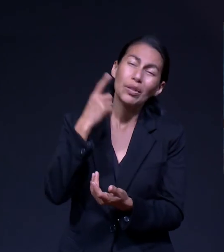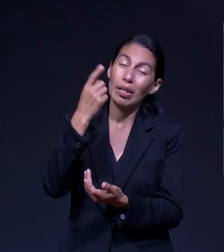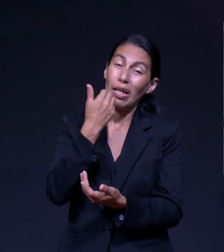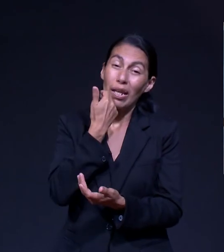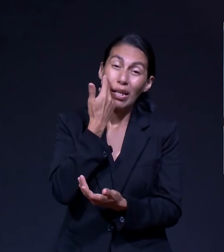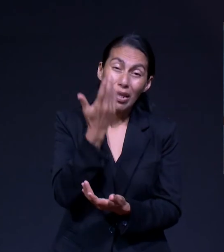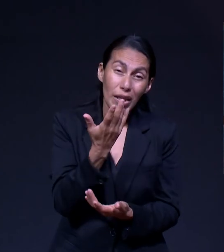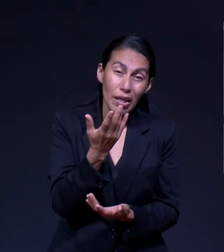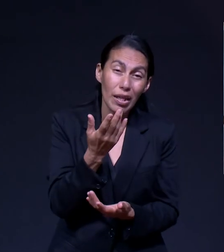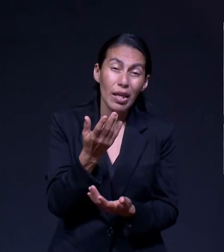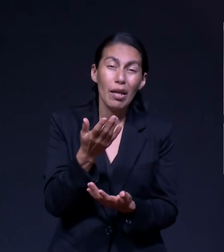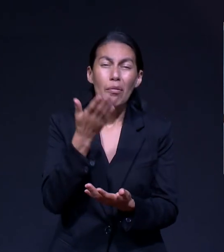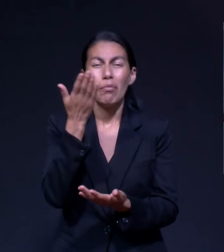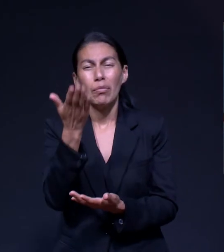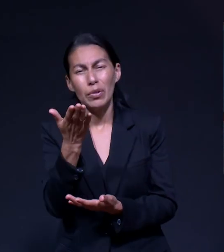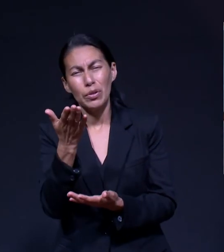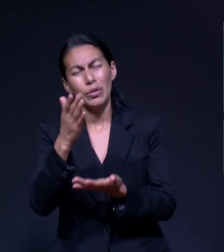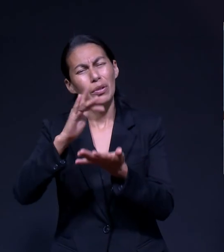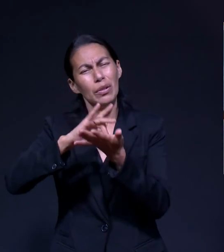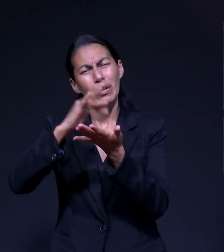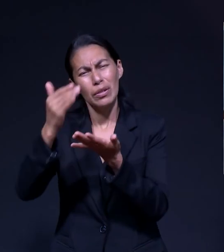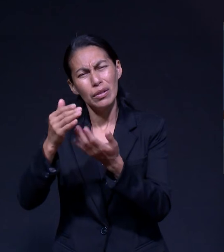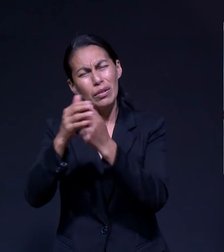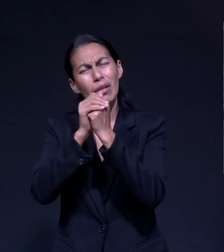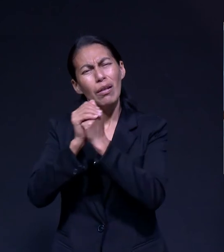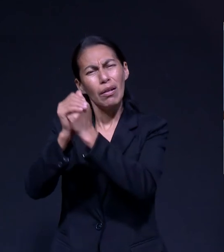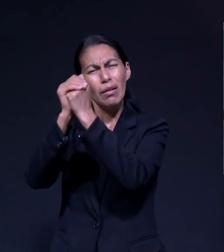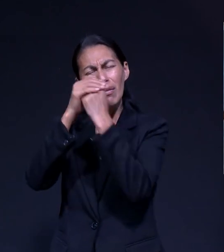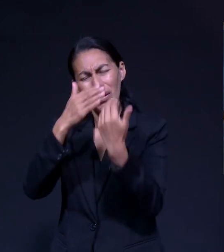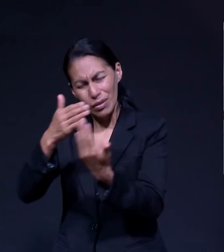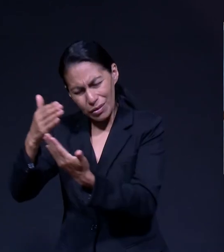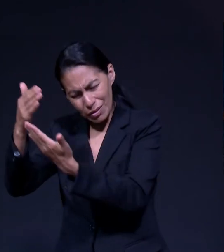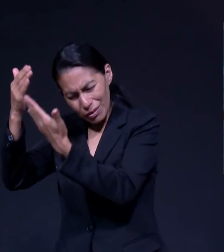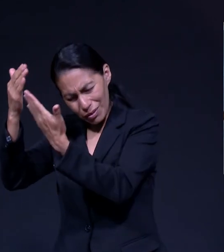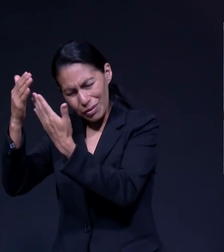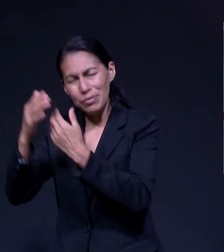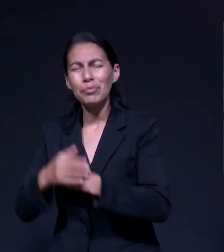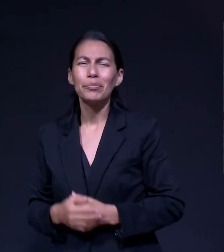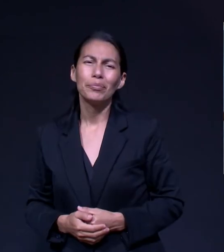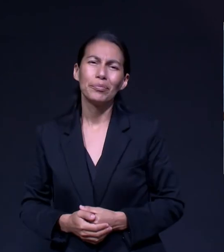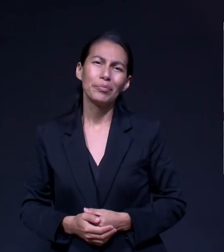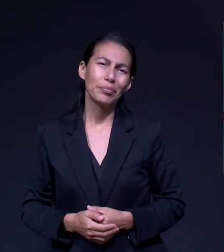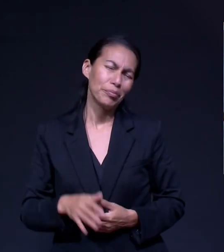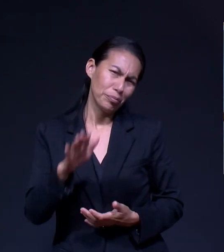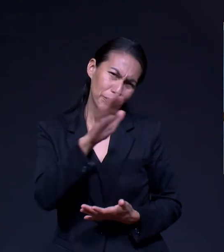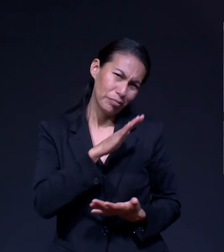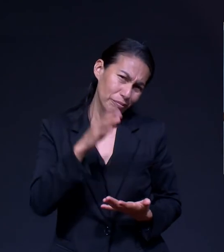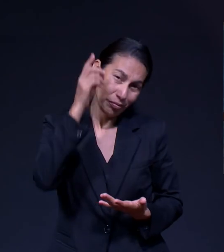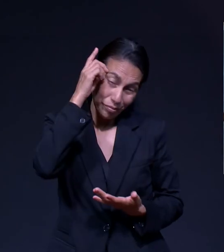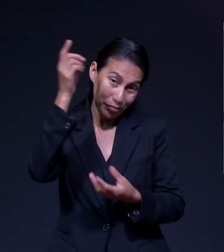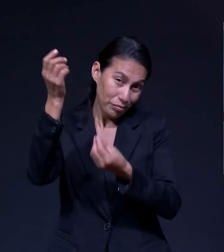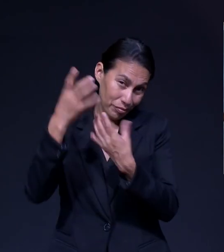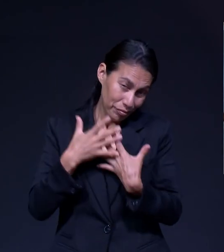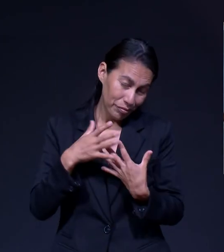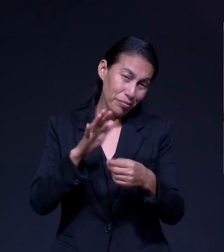Nuestras Alabanzas Nuestros Agradecimientos Por Tantas Cosas Que Nos Ha Dado Así Que Mientras